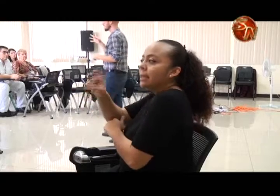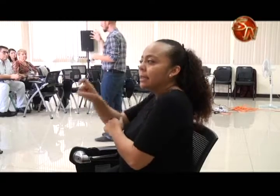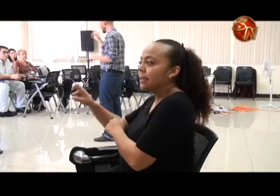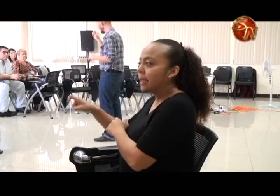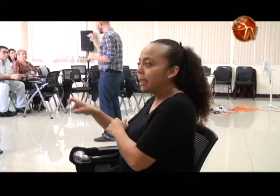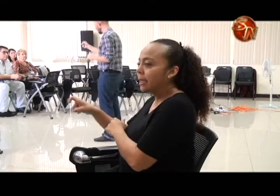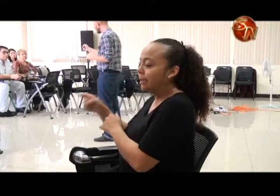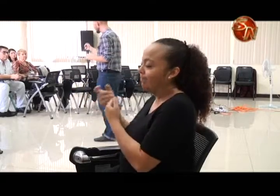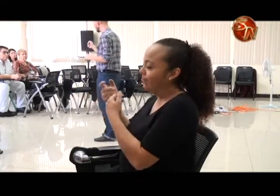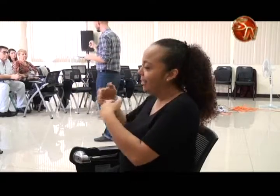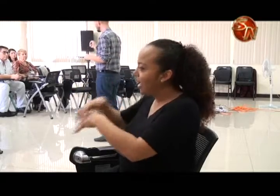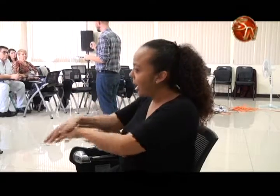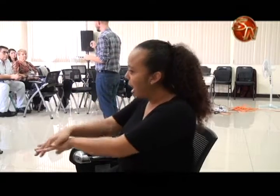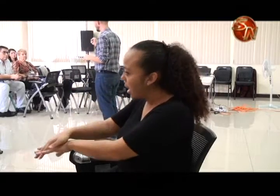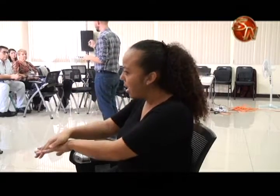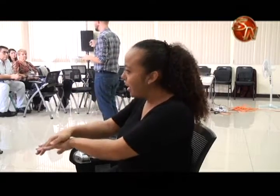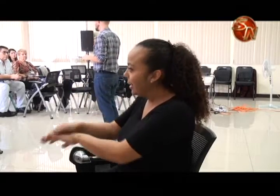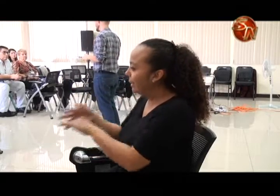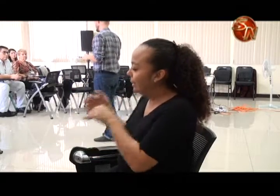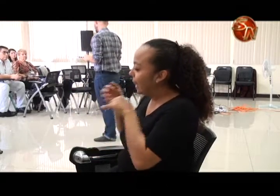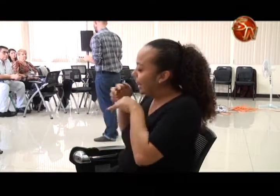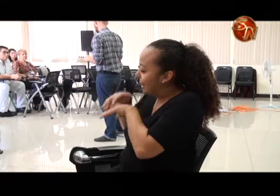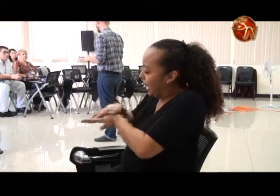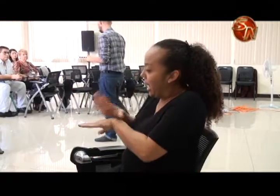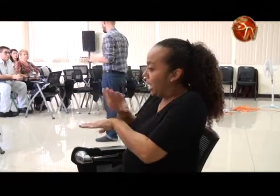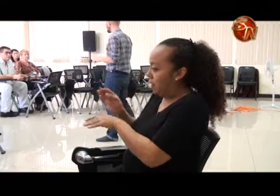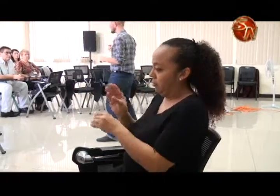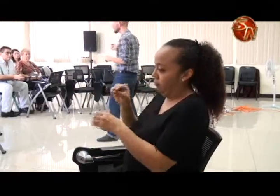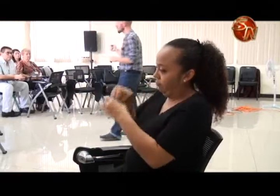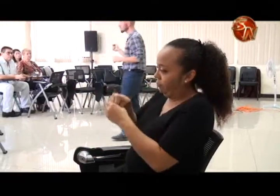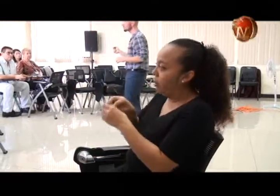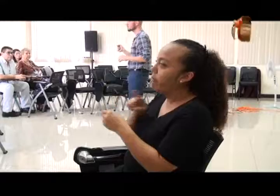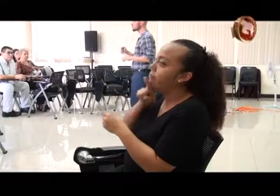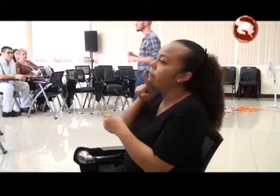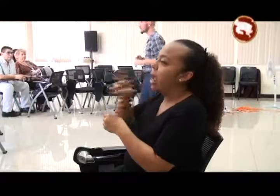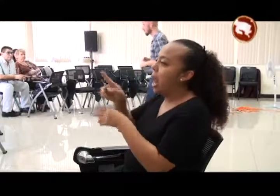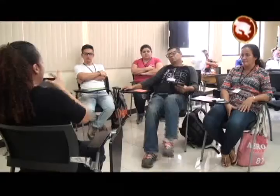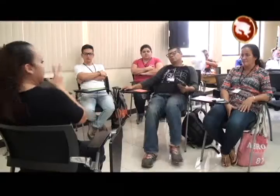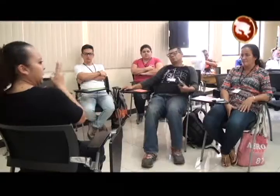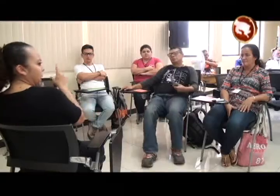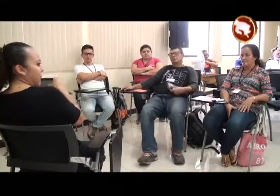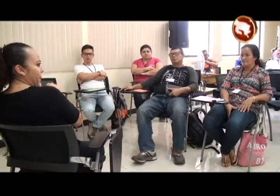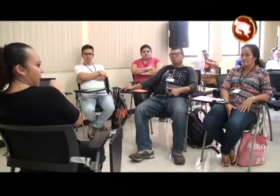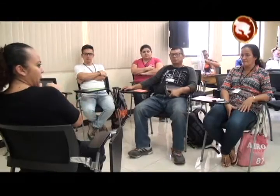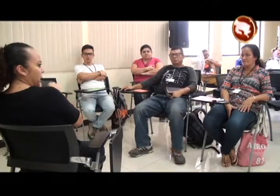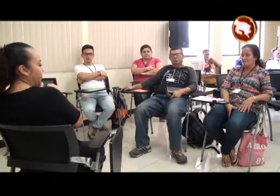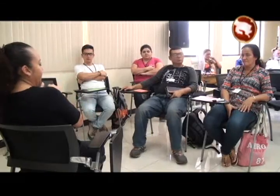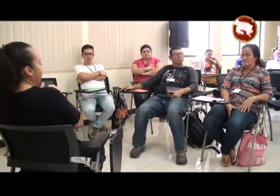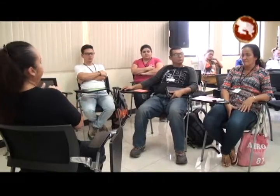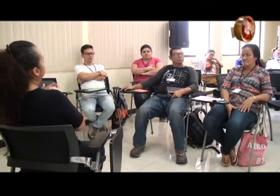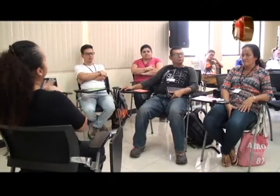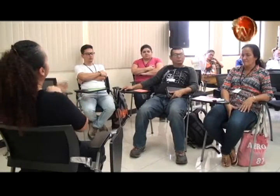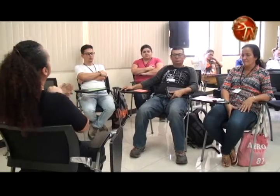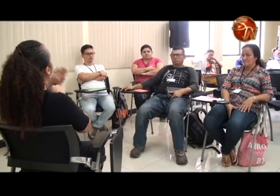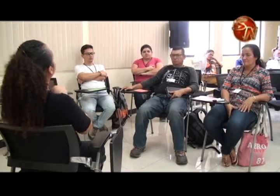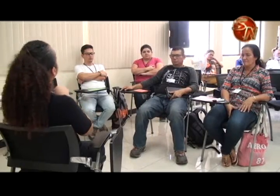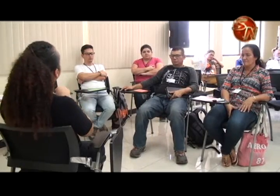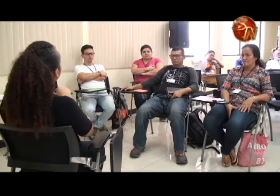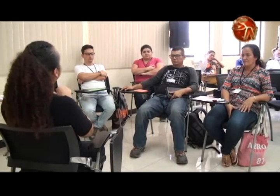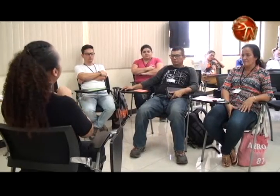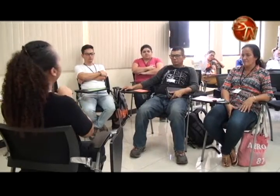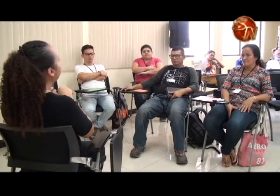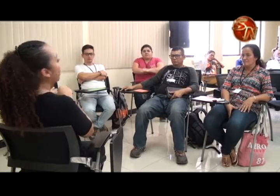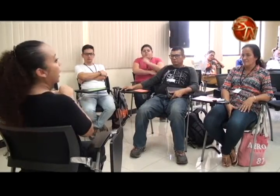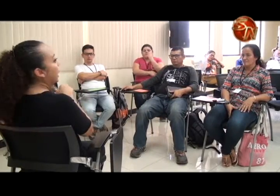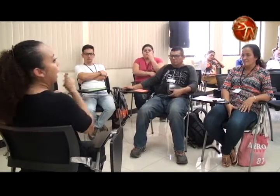brinde opciones para poder estudiar, por ejemplo, que se brinden clases con intérprete para poder salir adelante en las diferentes pruebas. El